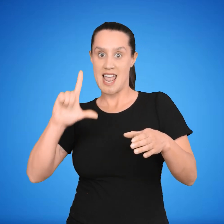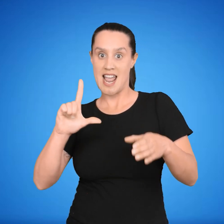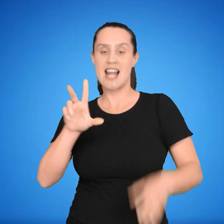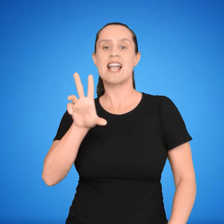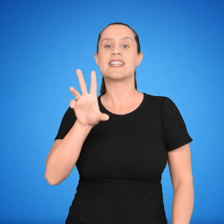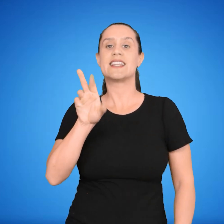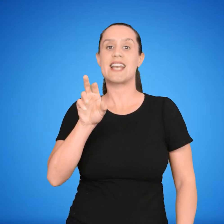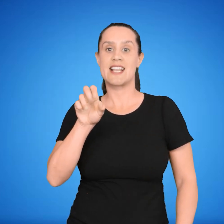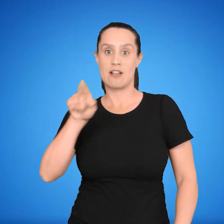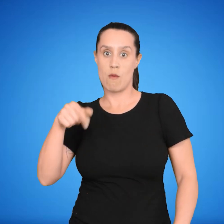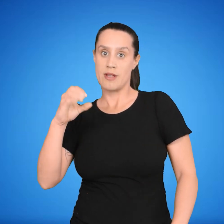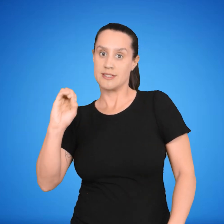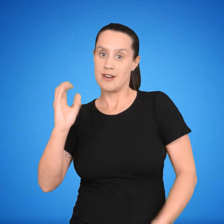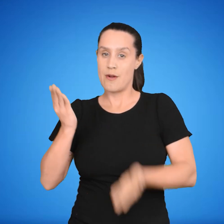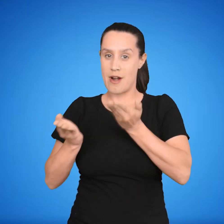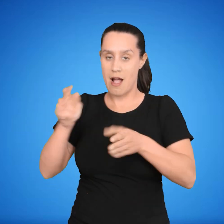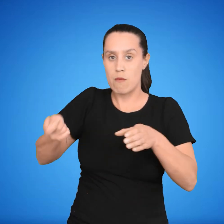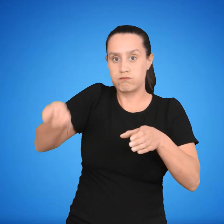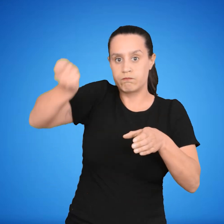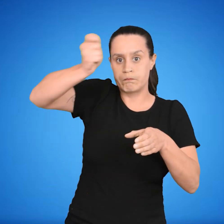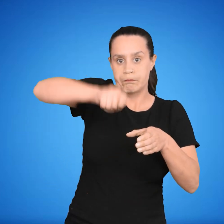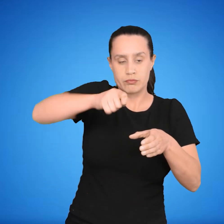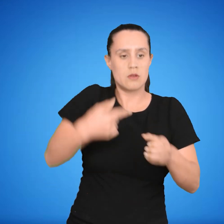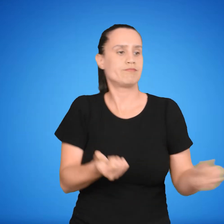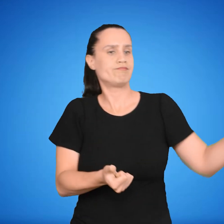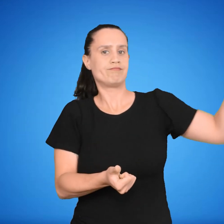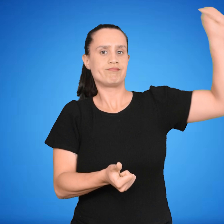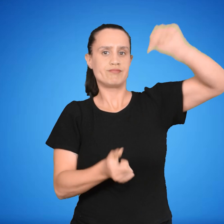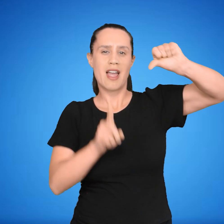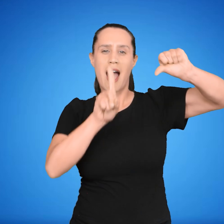,00L y se completa con agua destilada hasta el aforo.